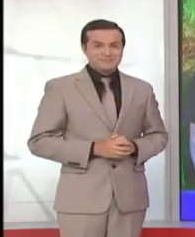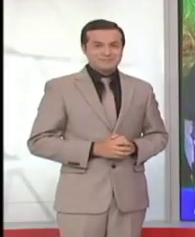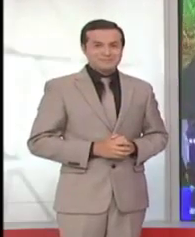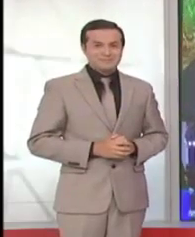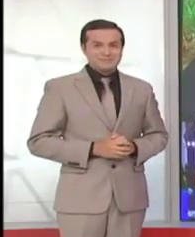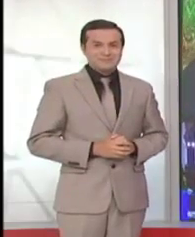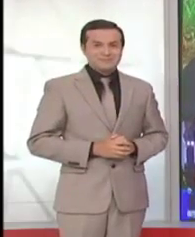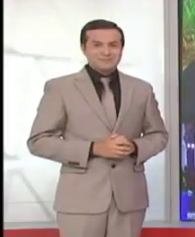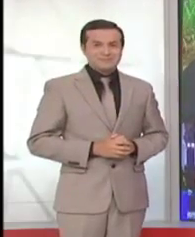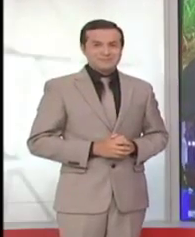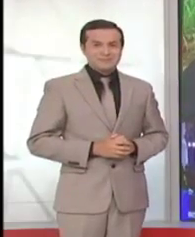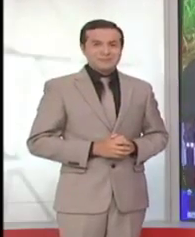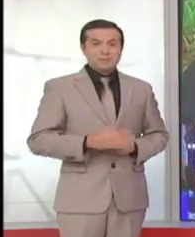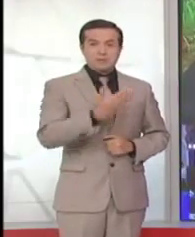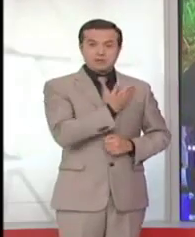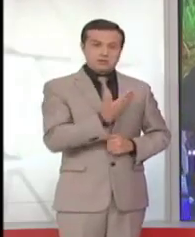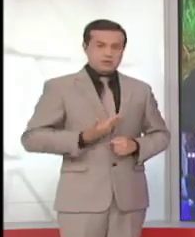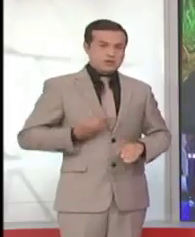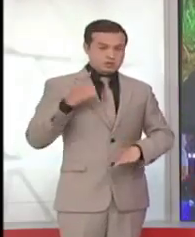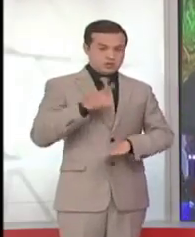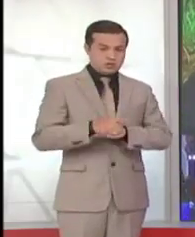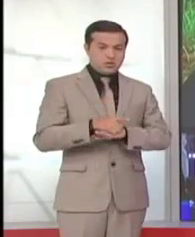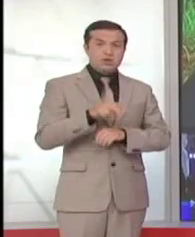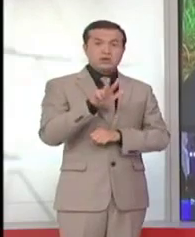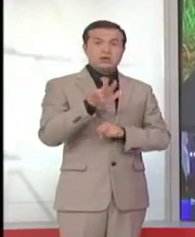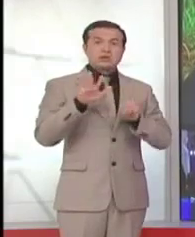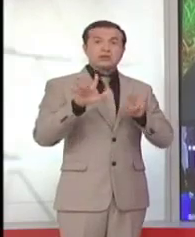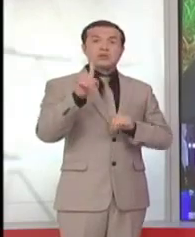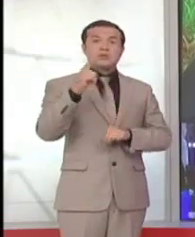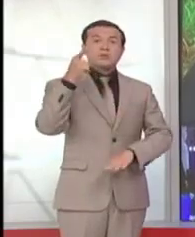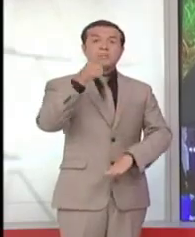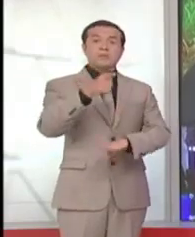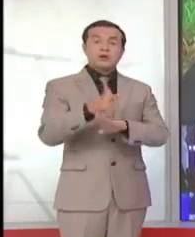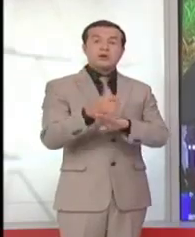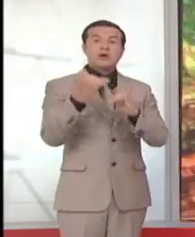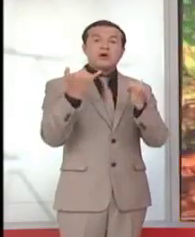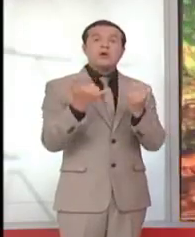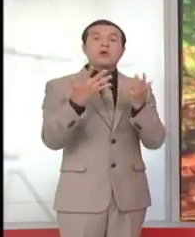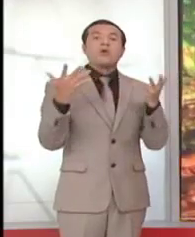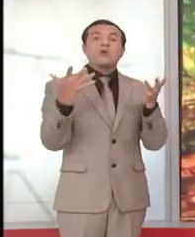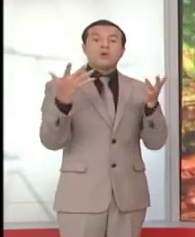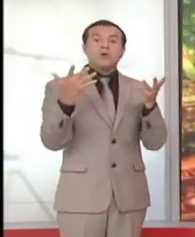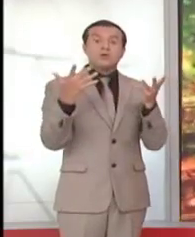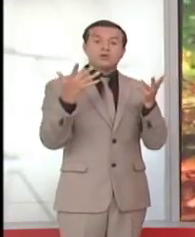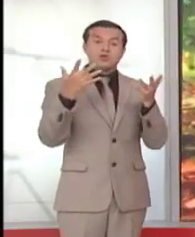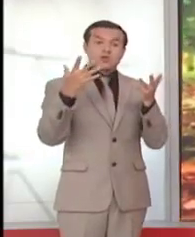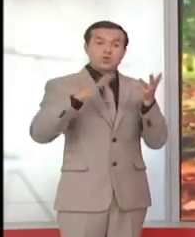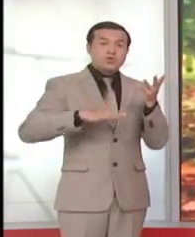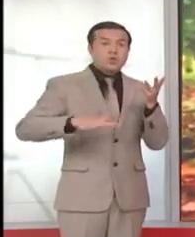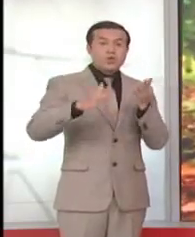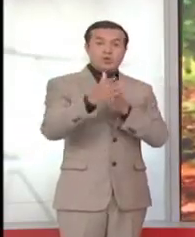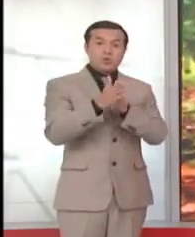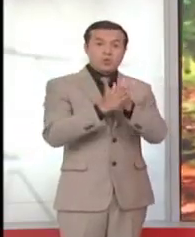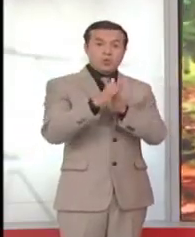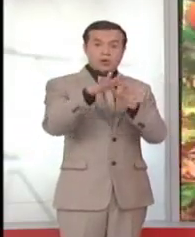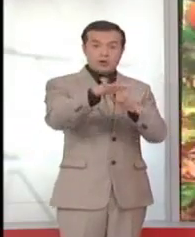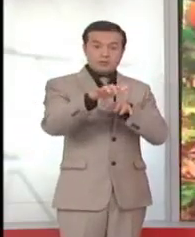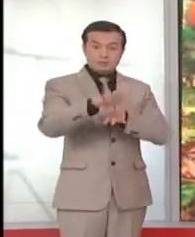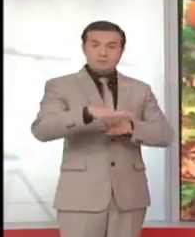El Decreto Ejecutivo 371 contempla que el actual Plan de Mejora Competitiva para el Desarrollo Agroindustrial de la Cadena de Cacao y Chocolate